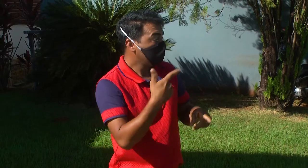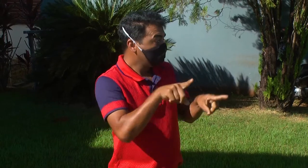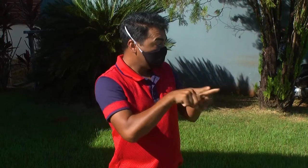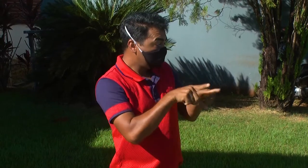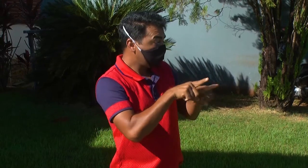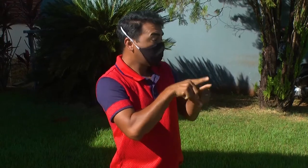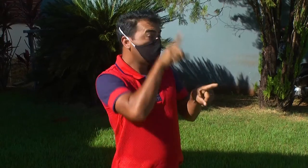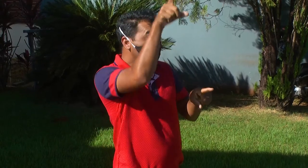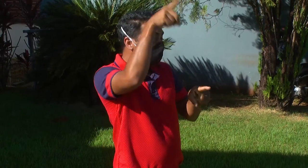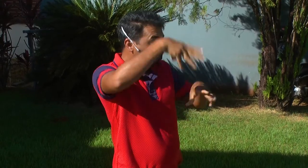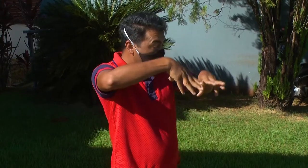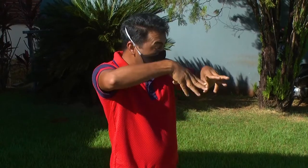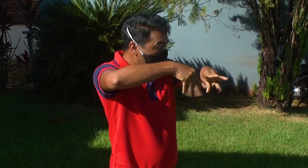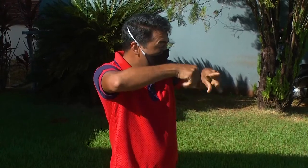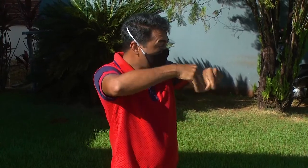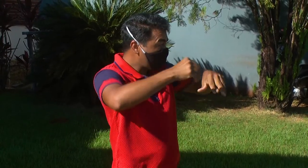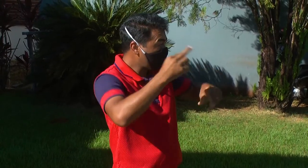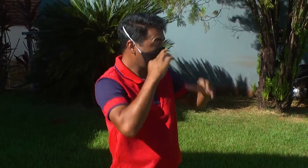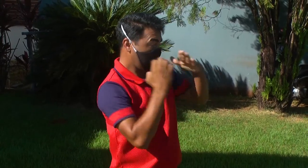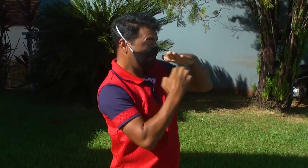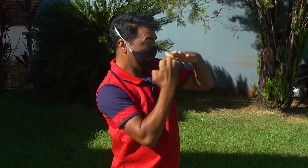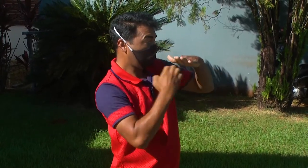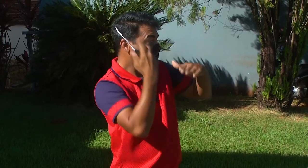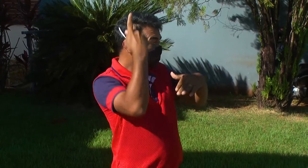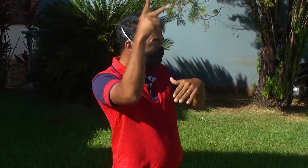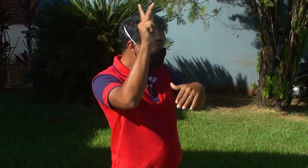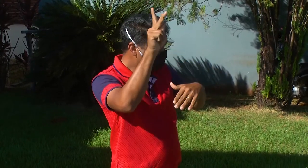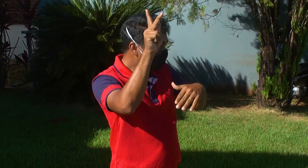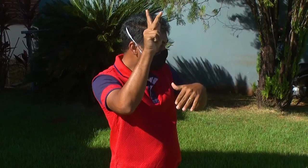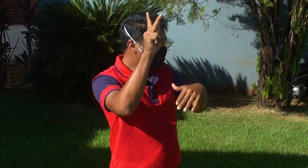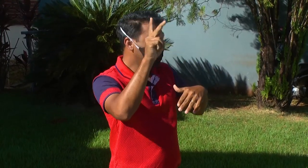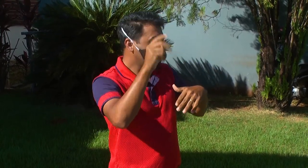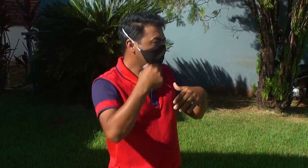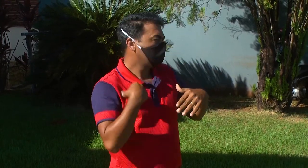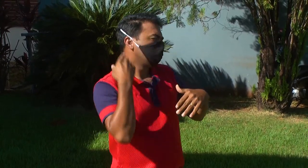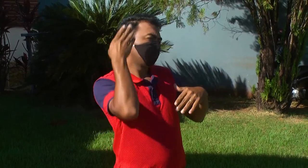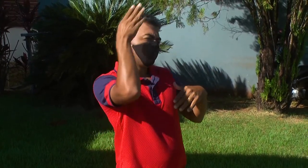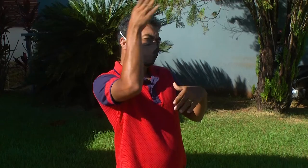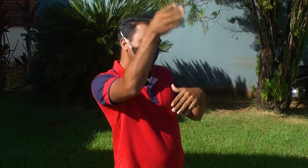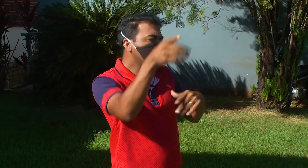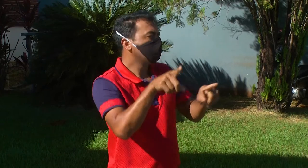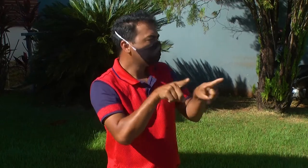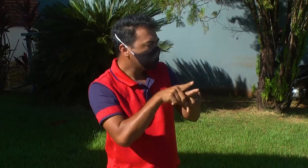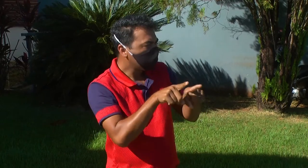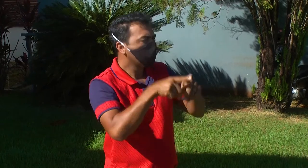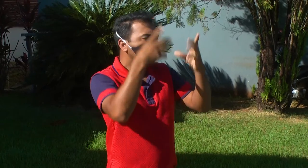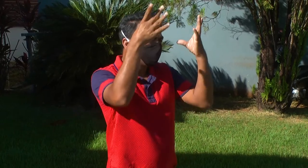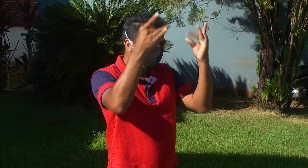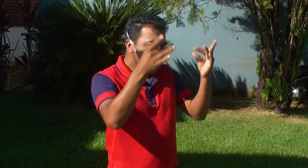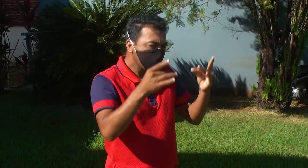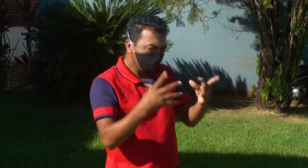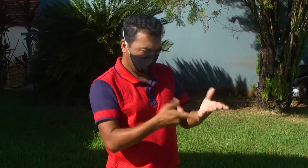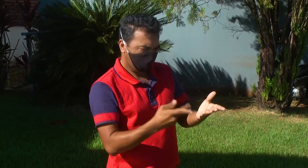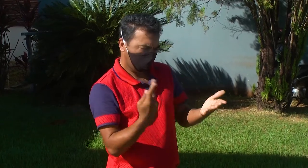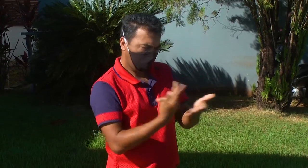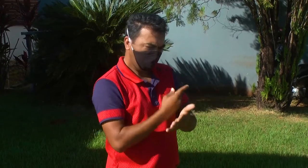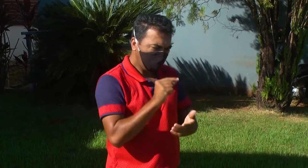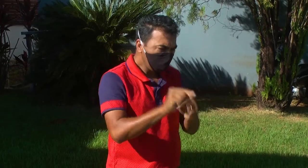né. Outro caso também, eu fui numa empresa, né, de que eu comprei um imóvel, um